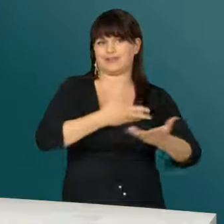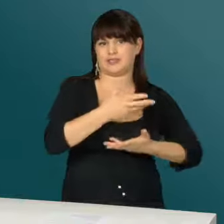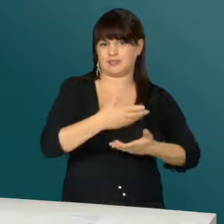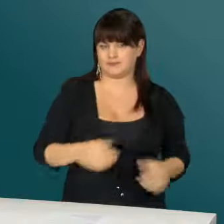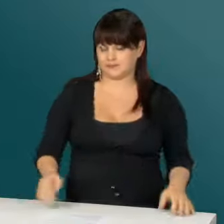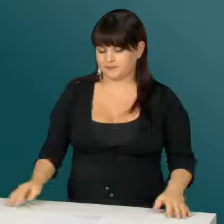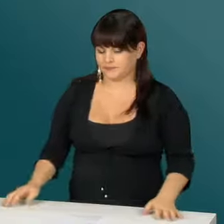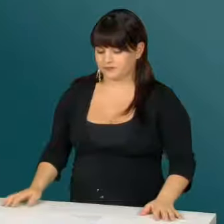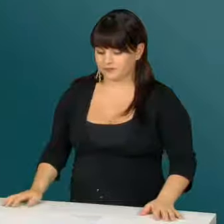werden.